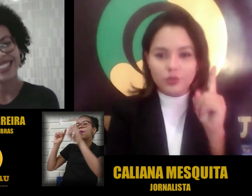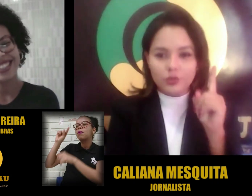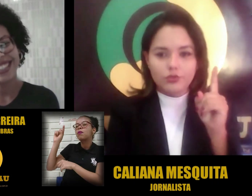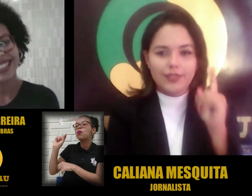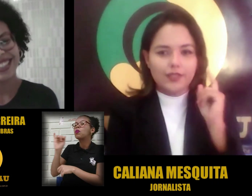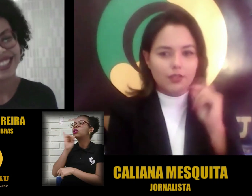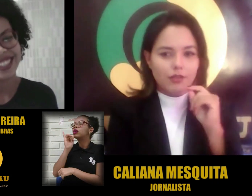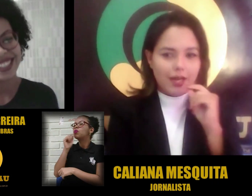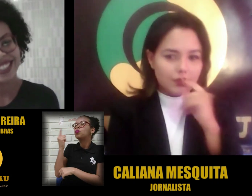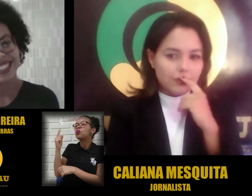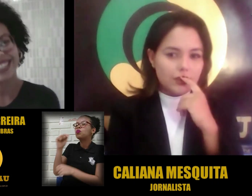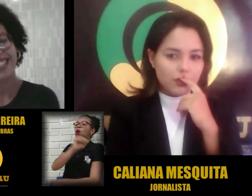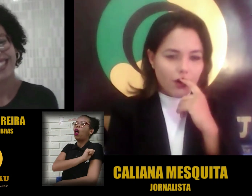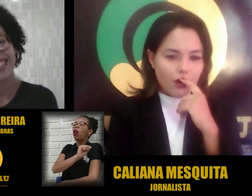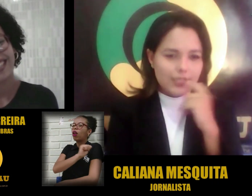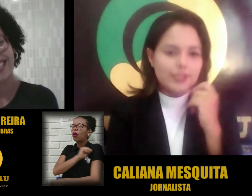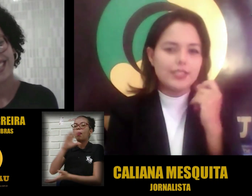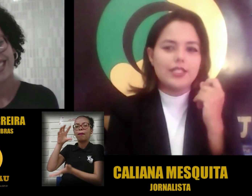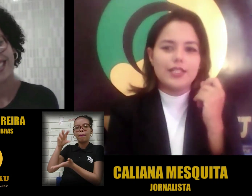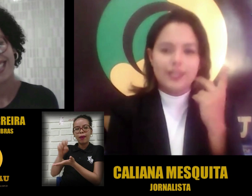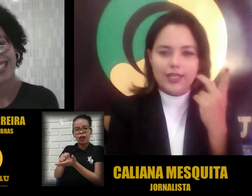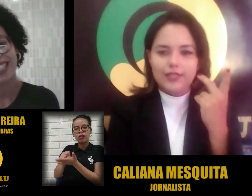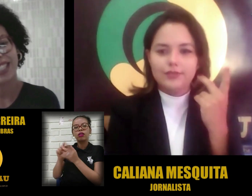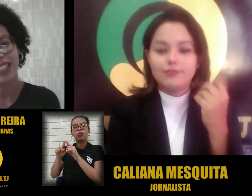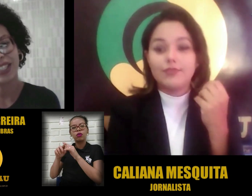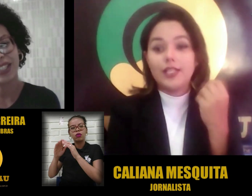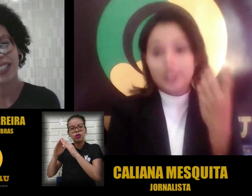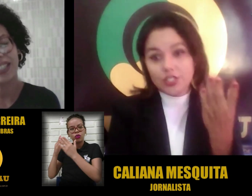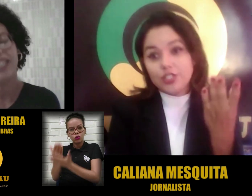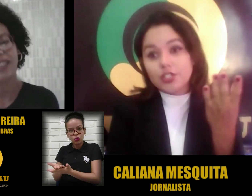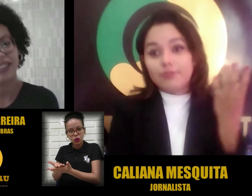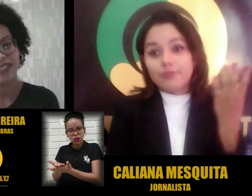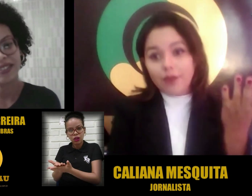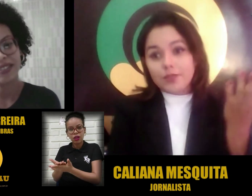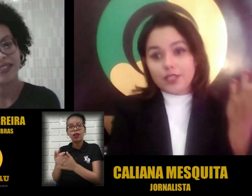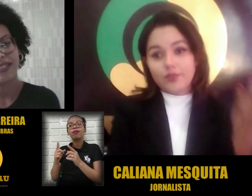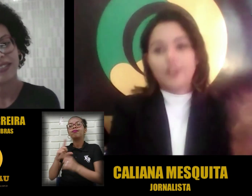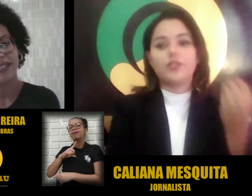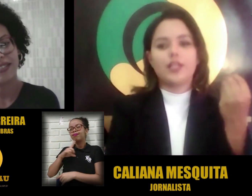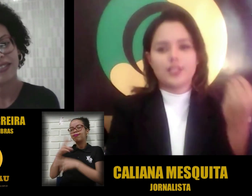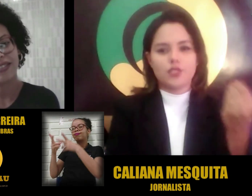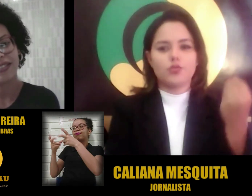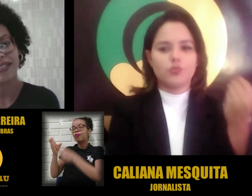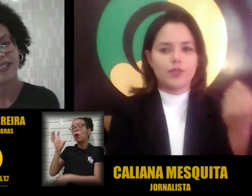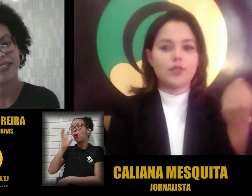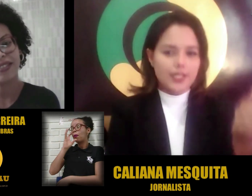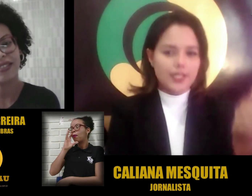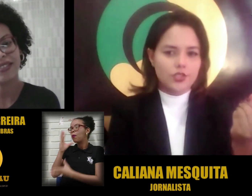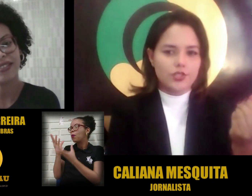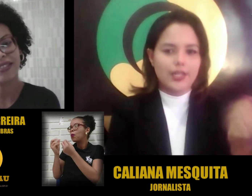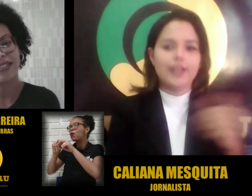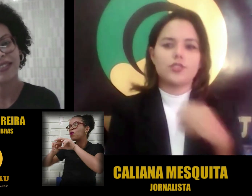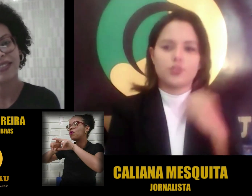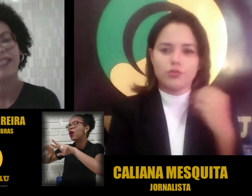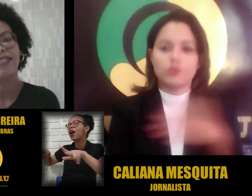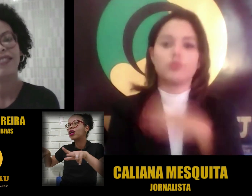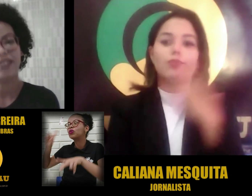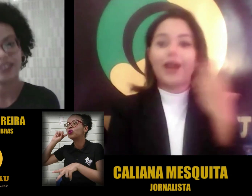aluno matriculado em uma escola, né? E a gente está observando que existe um número grande, né? De surdos no